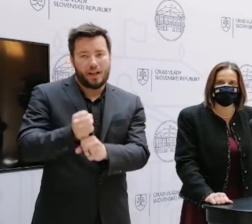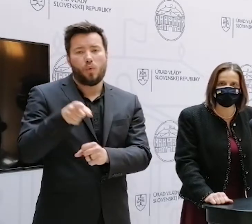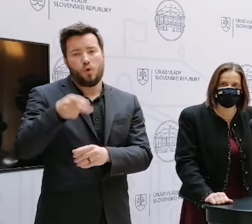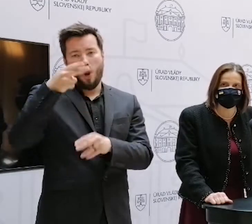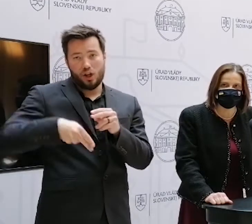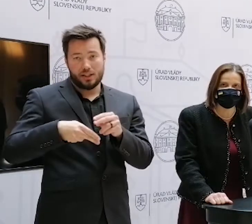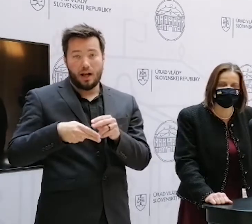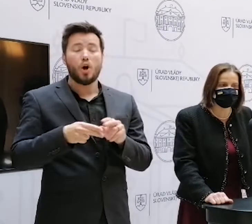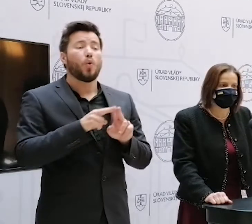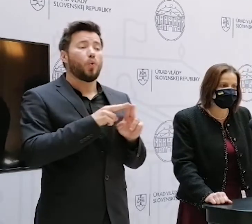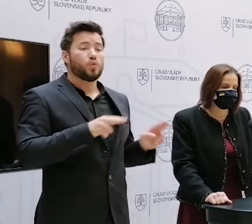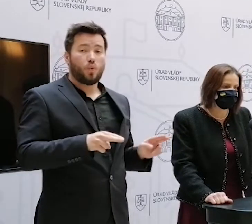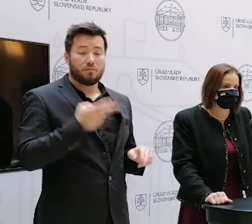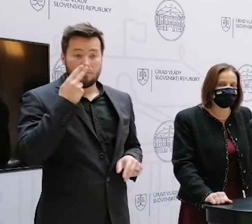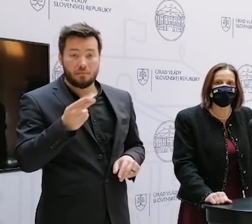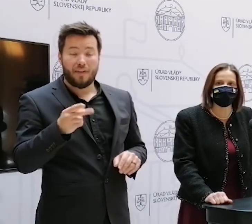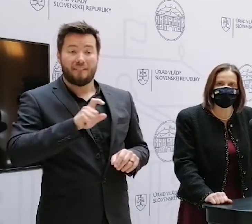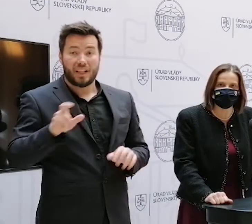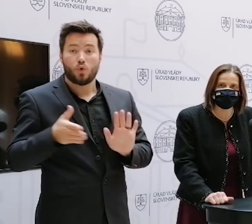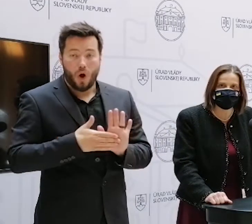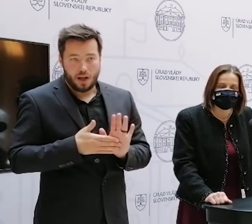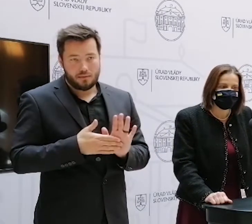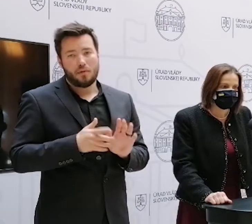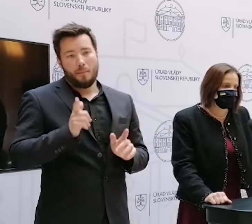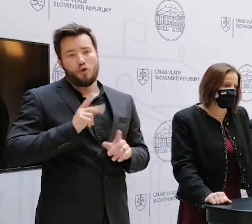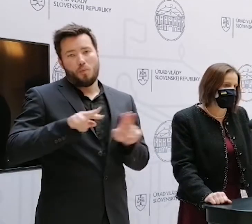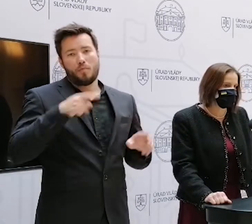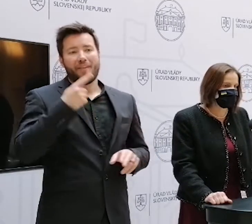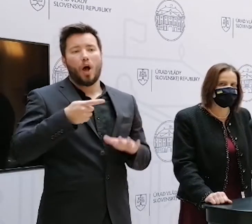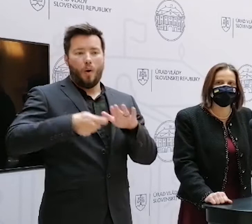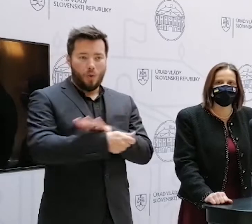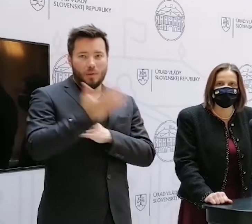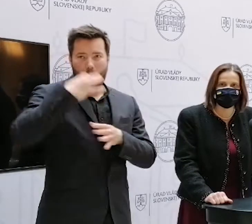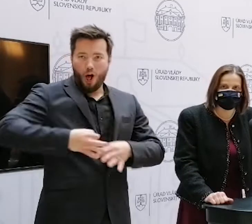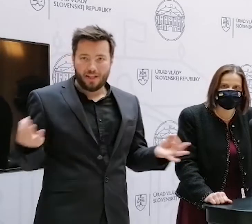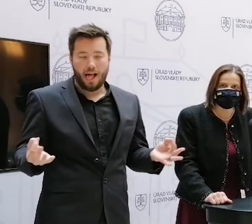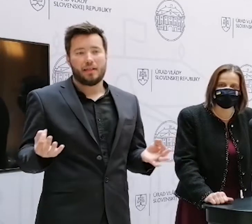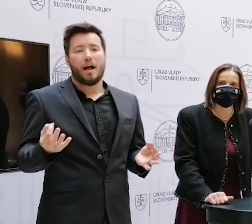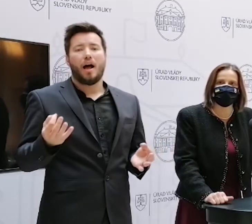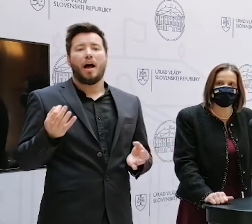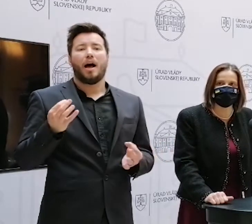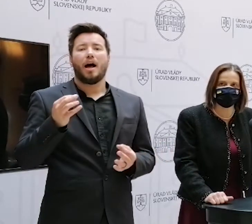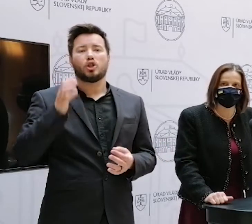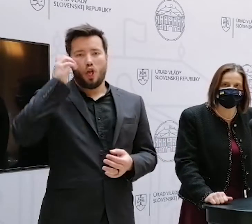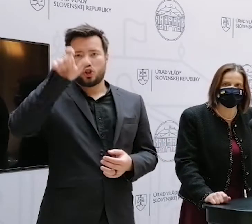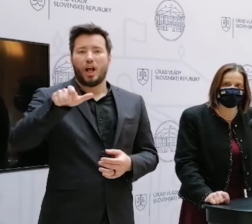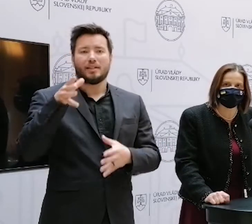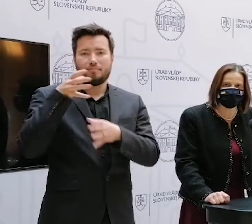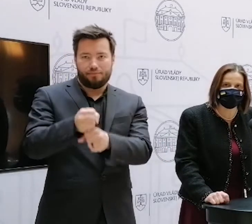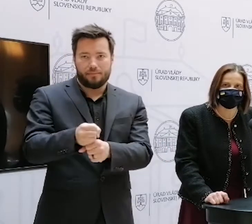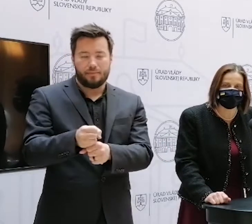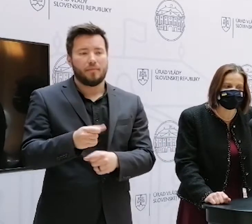môžeme rozprávať o tom, že korupcia bola odhalená a pachatelia boli dolapení. Zatiaľ sme na začiatku